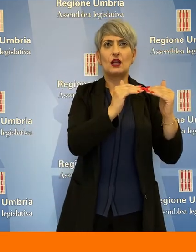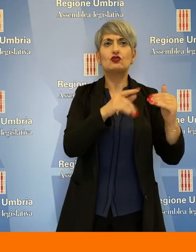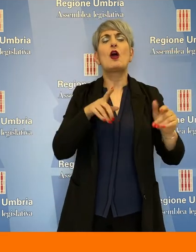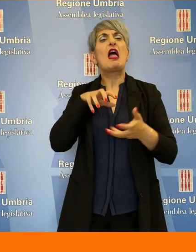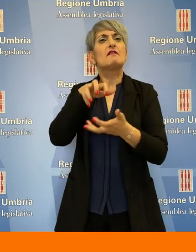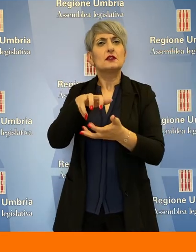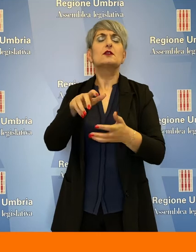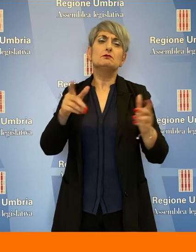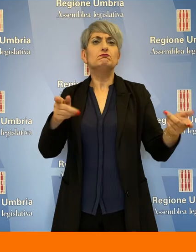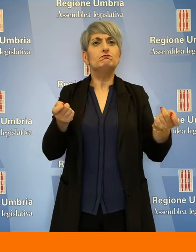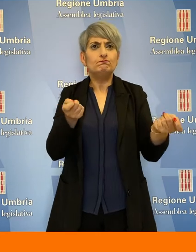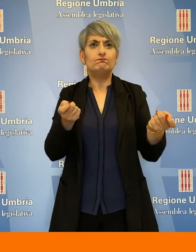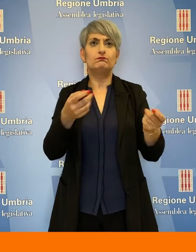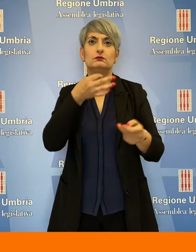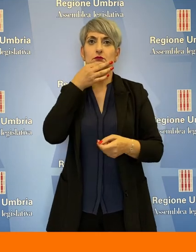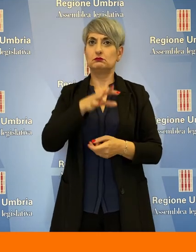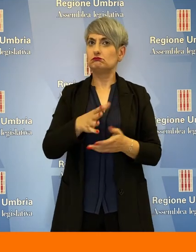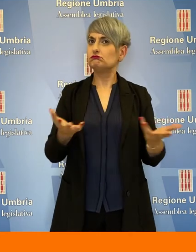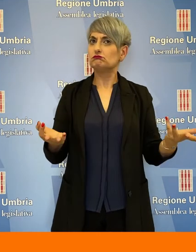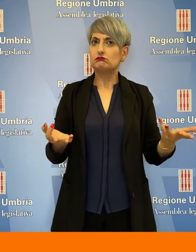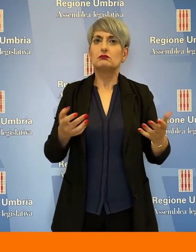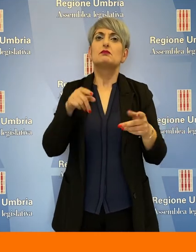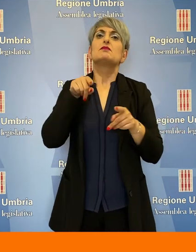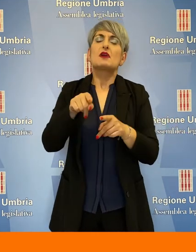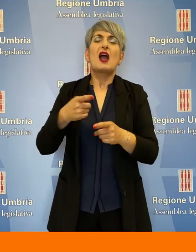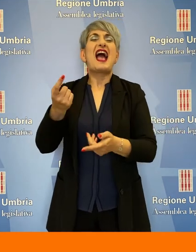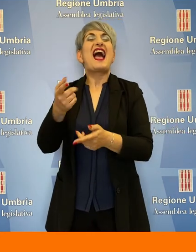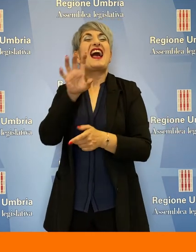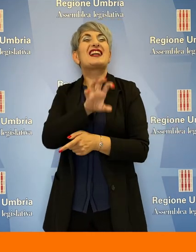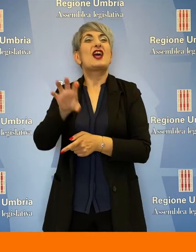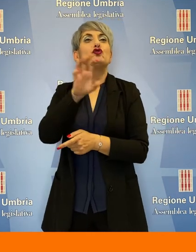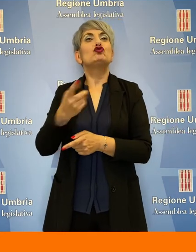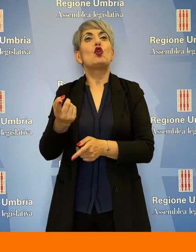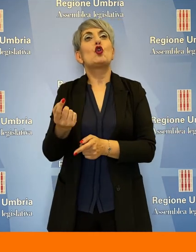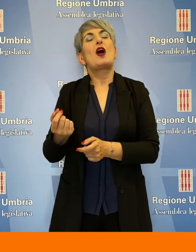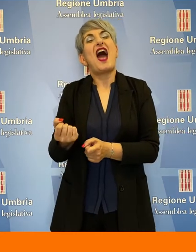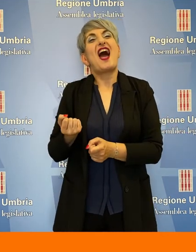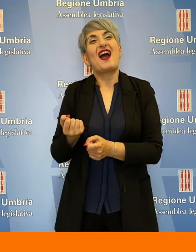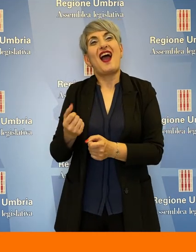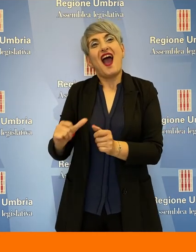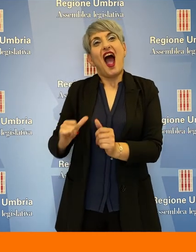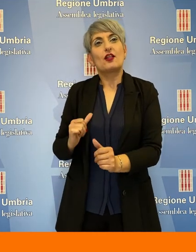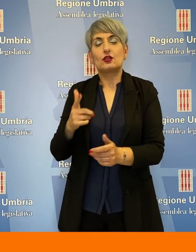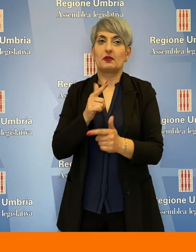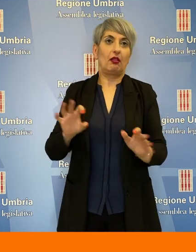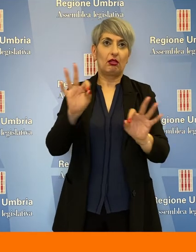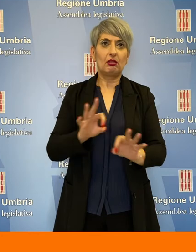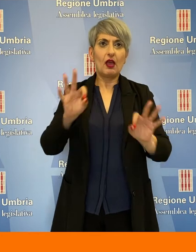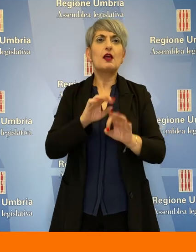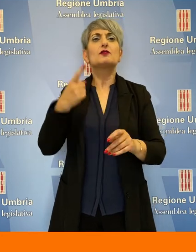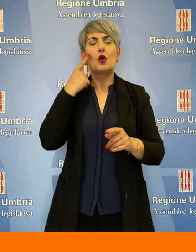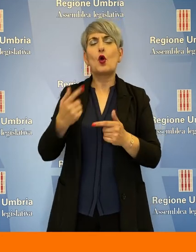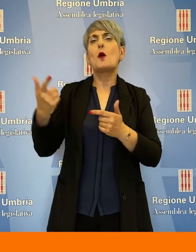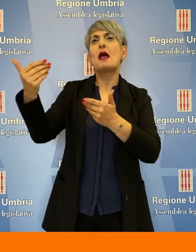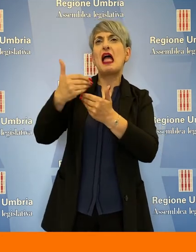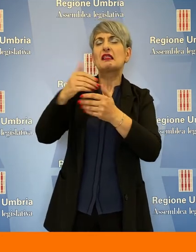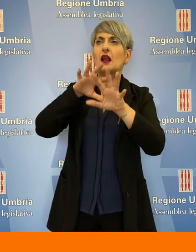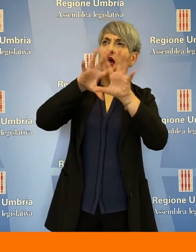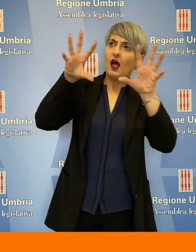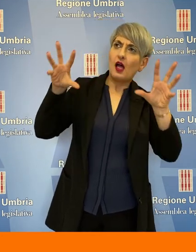gli investimenti. La regione non ha fatto ricorso ad anticipazioni di cassa ed ha conseguito un elevato grado di realizzo